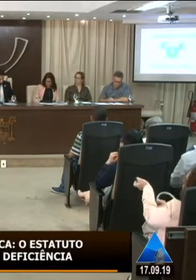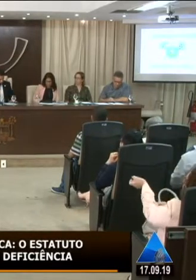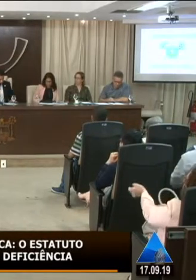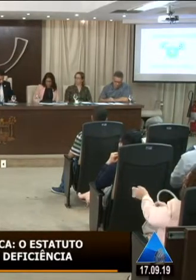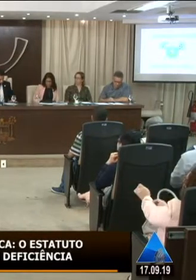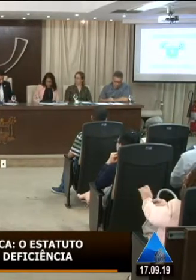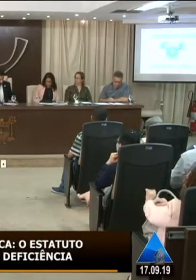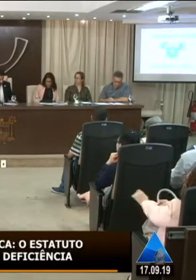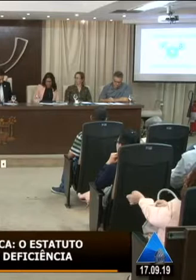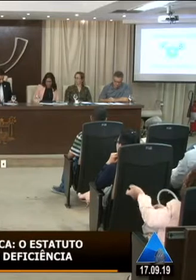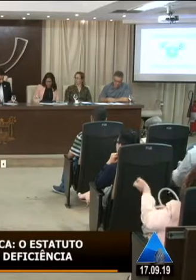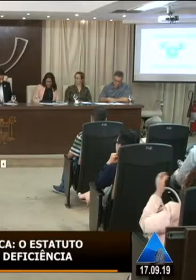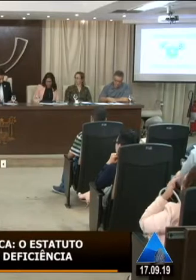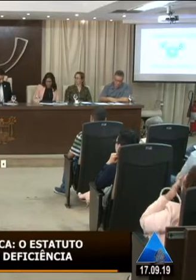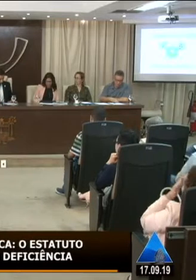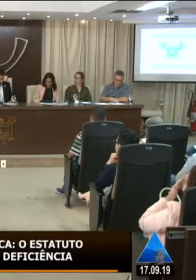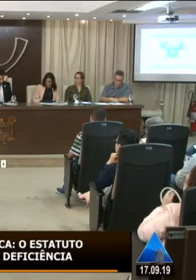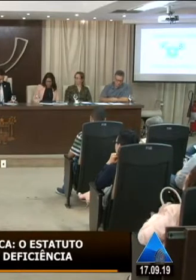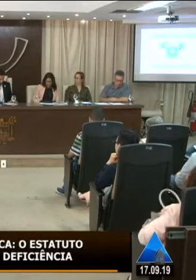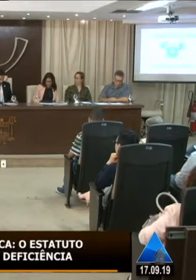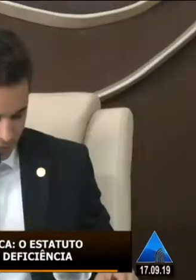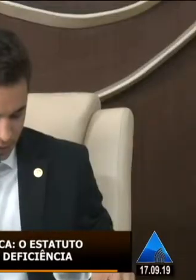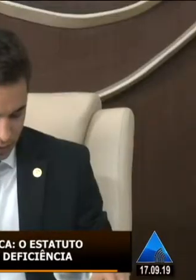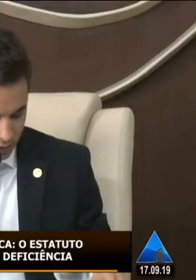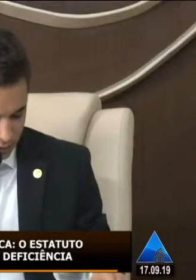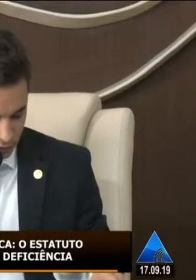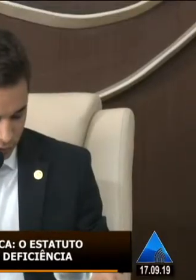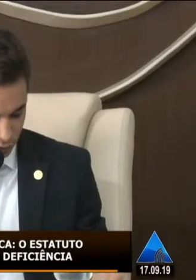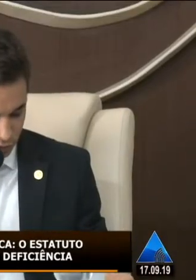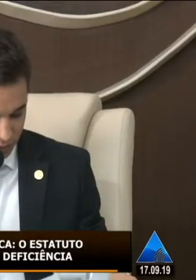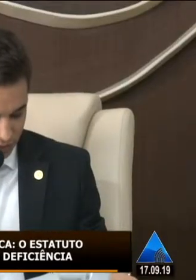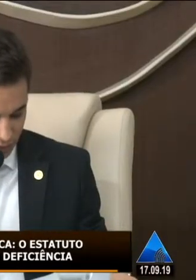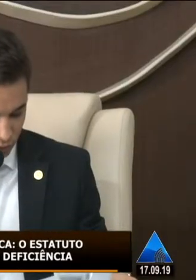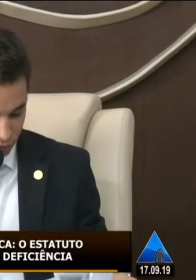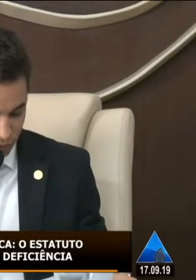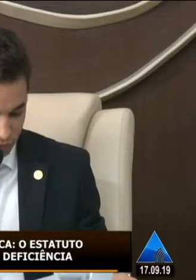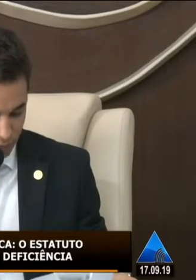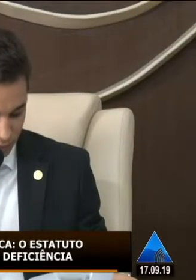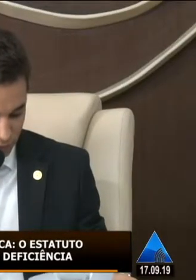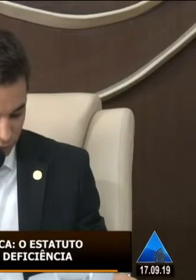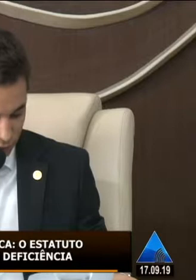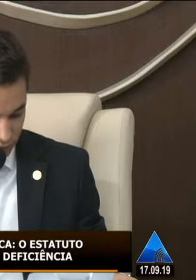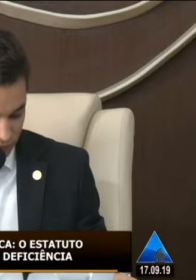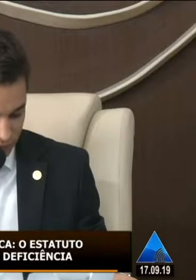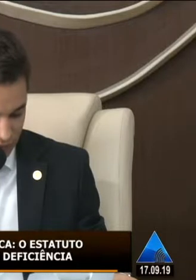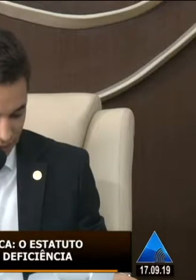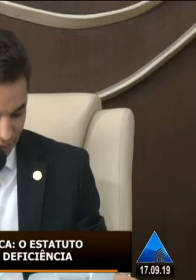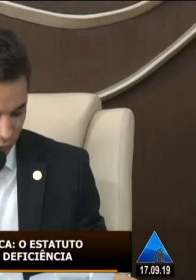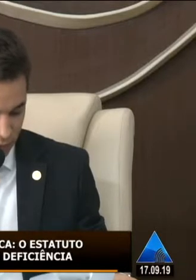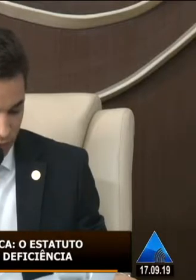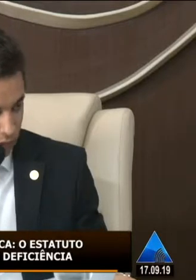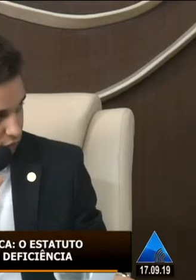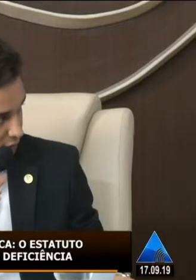Eu agradeço, Gostaria de convidar também, nesse momento, o vice-presidente do Conselho Municipal das Pessoas com Deficiência de